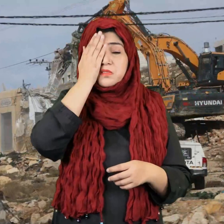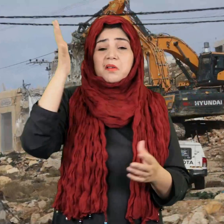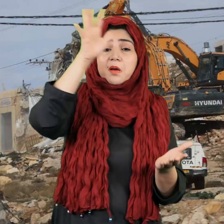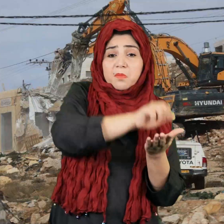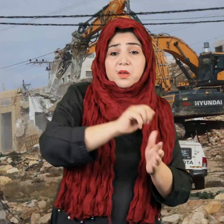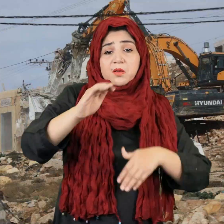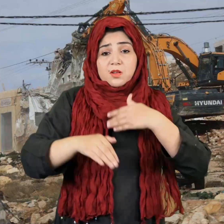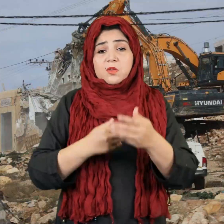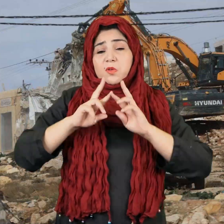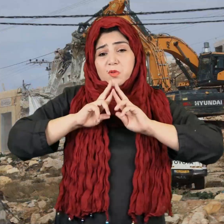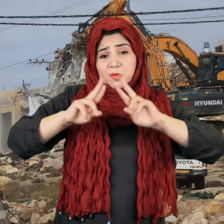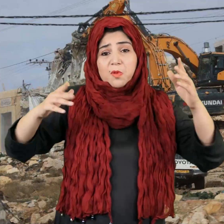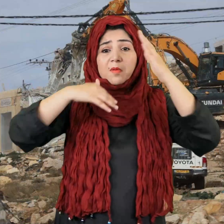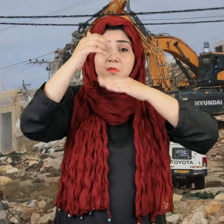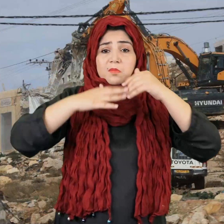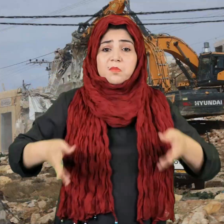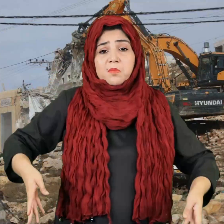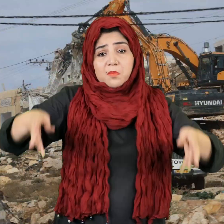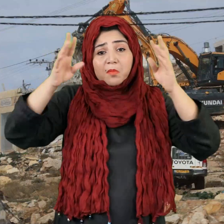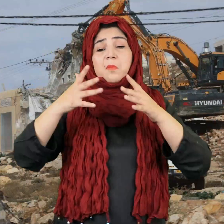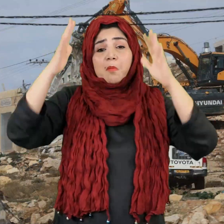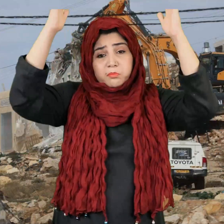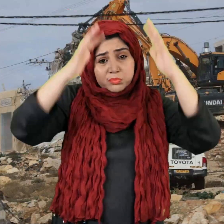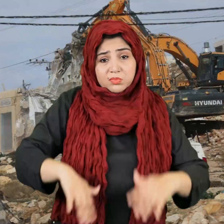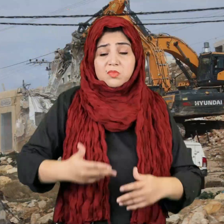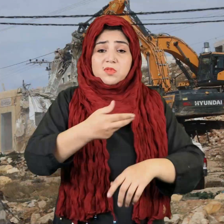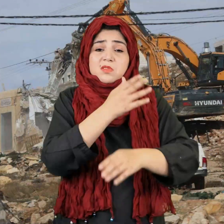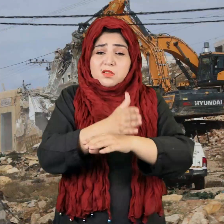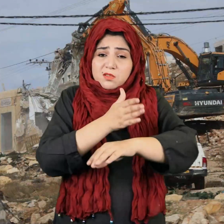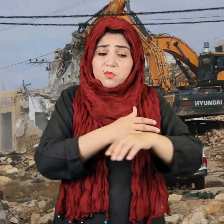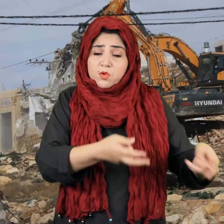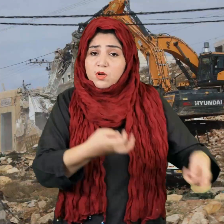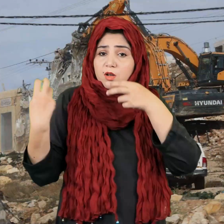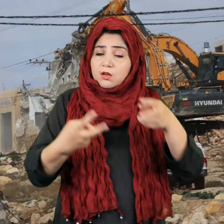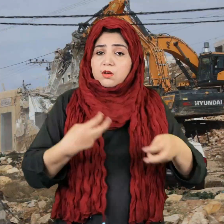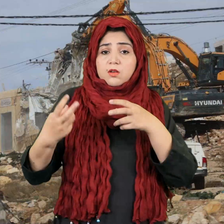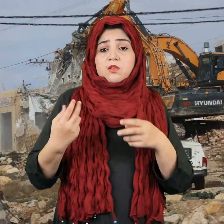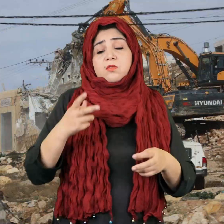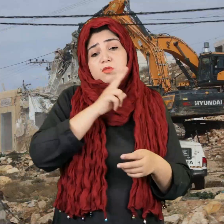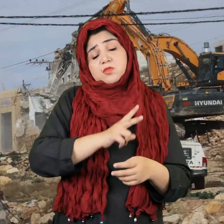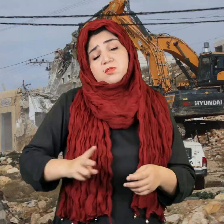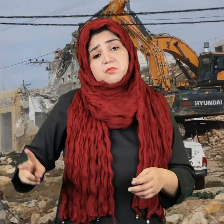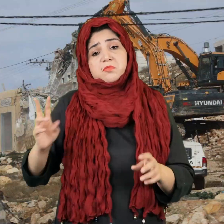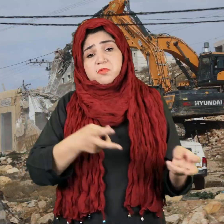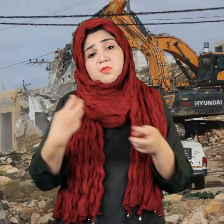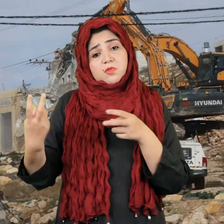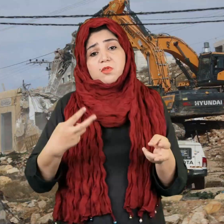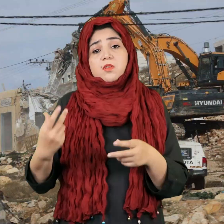इस्राइली हमलों के बाइस तबा शुदामारतों के मलबवे से जफमी निकालने का सिलसिला जारी है आलात और